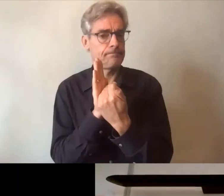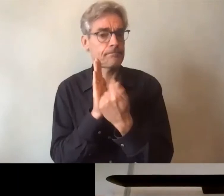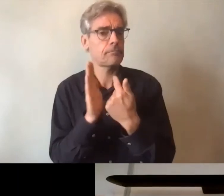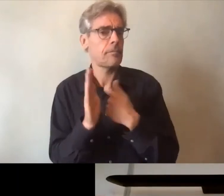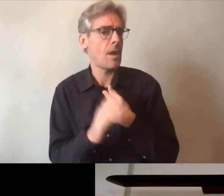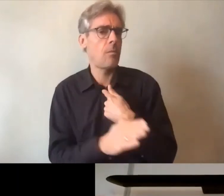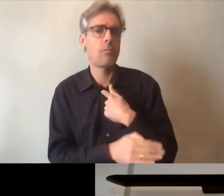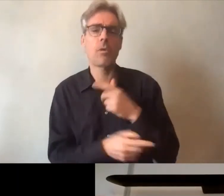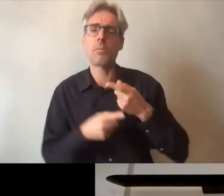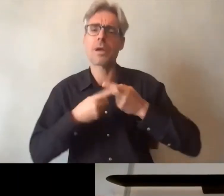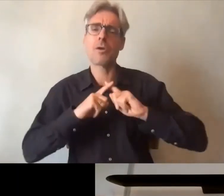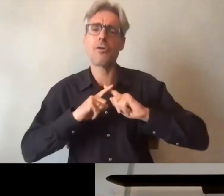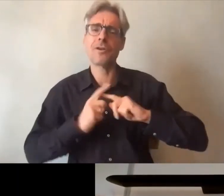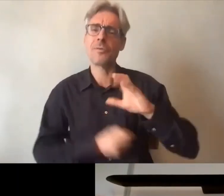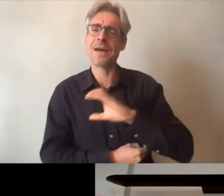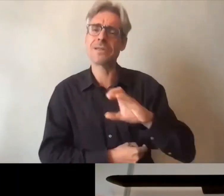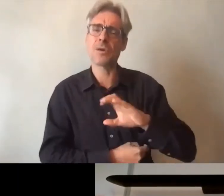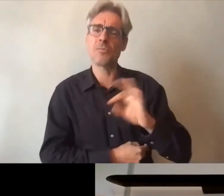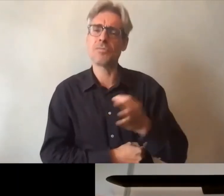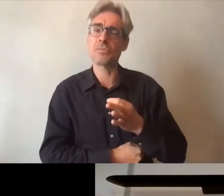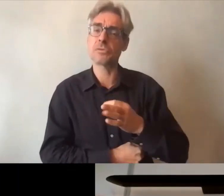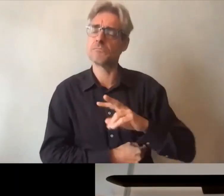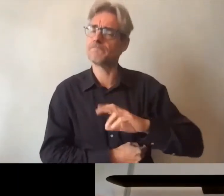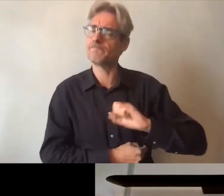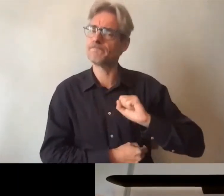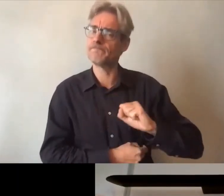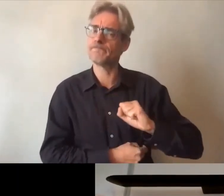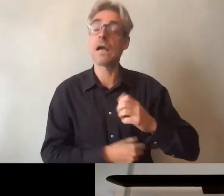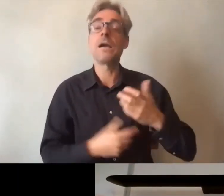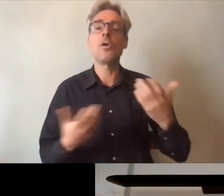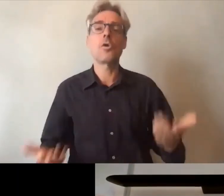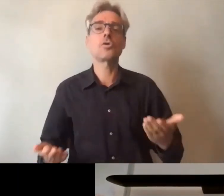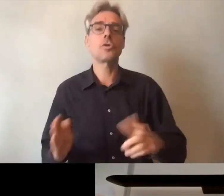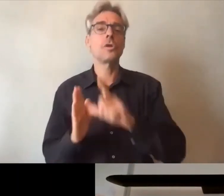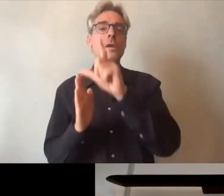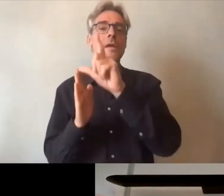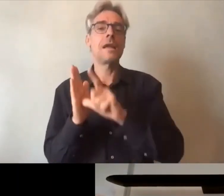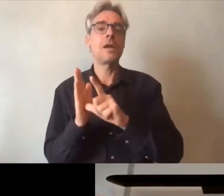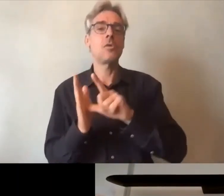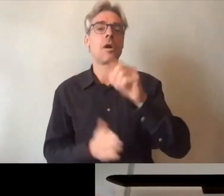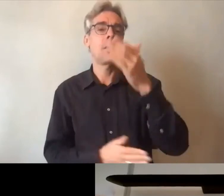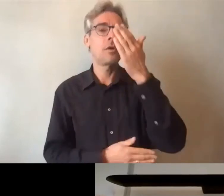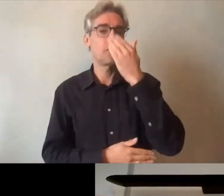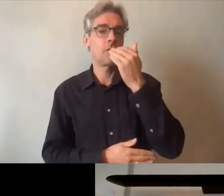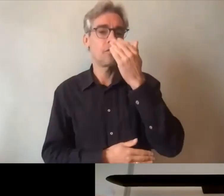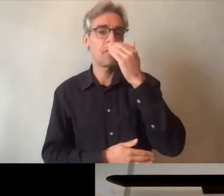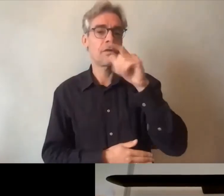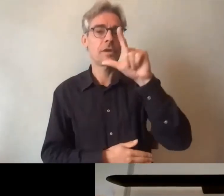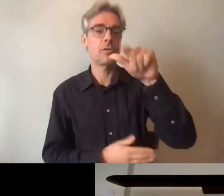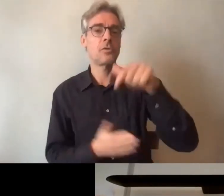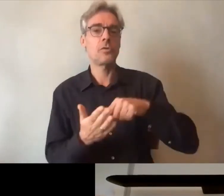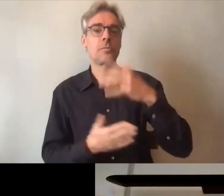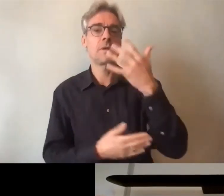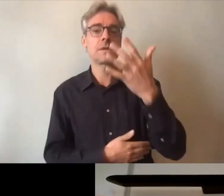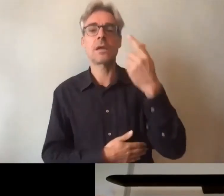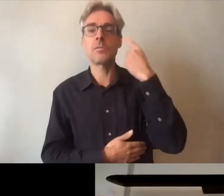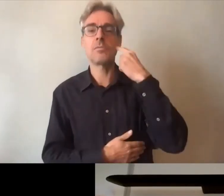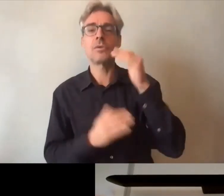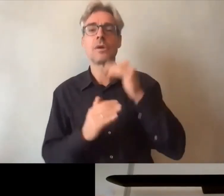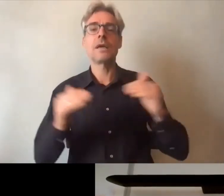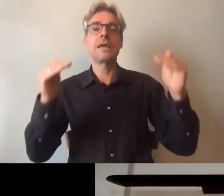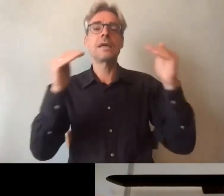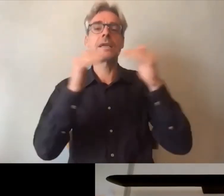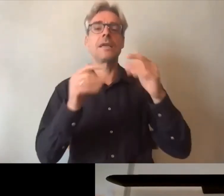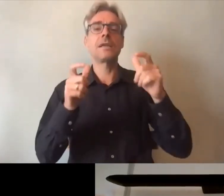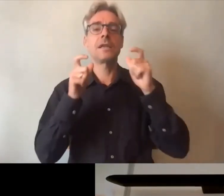totalement convaincu c'est-à-dire que la loi de 2005 la loi pour l'égalité des chances et des droits la